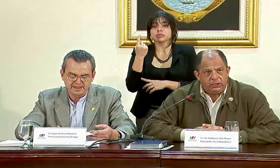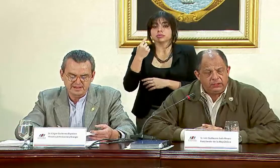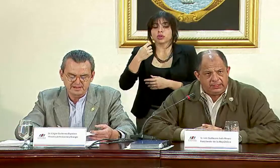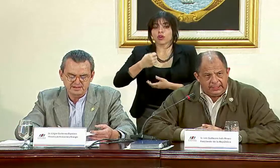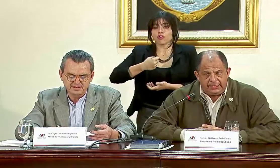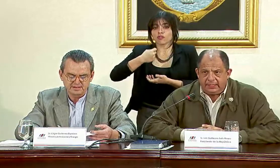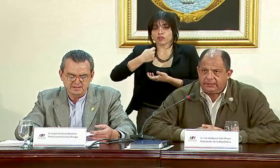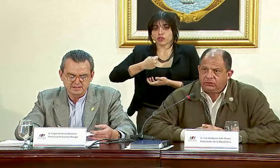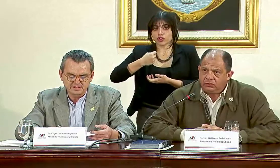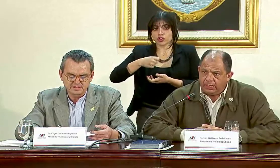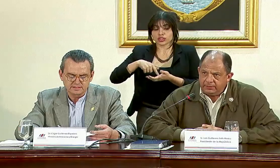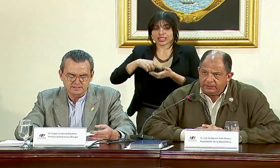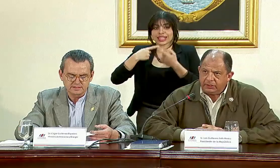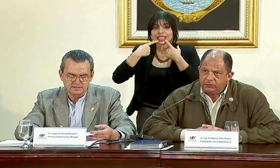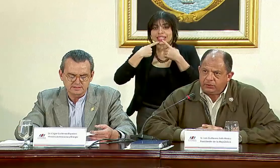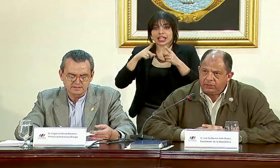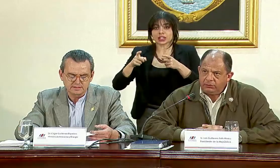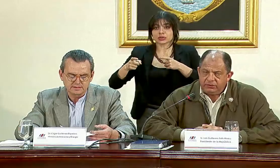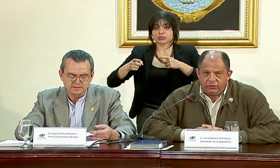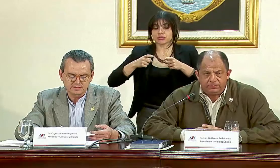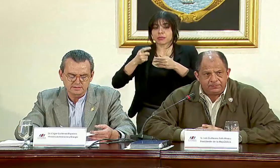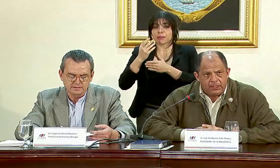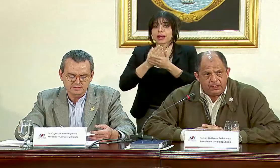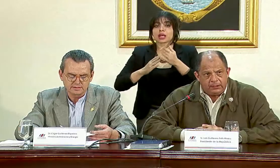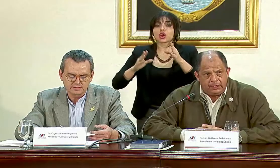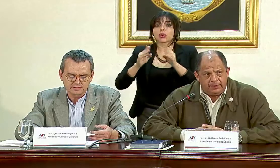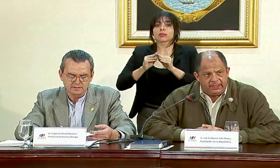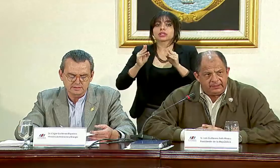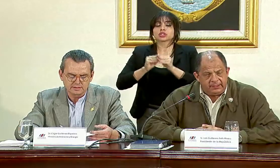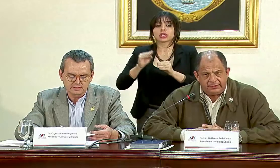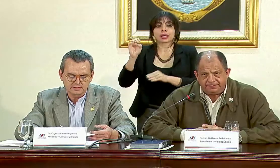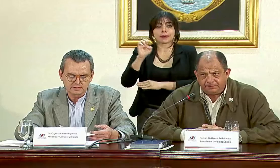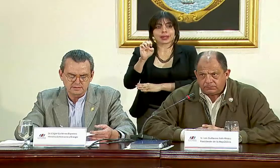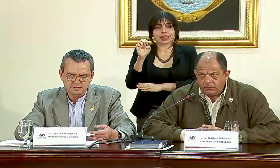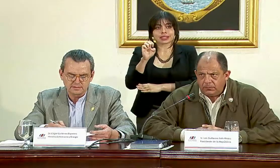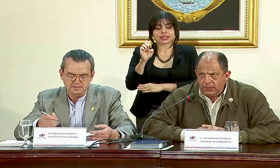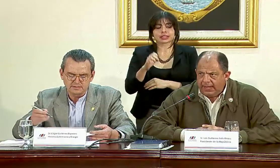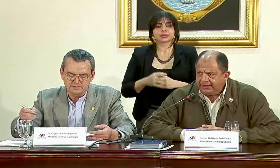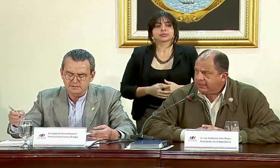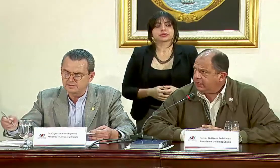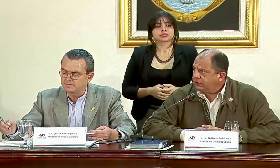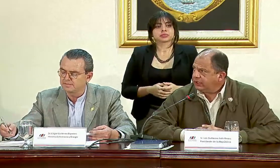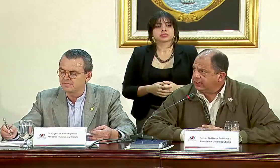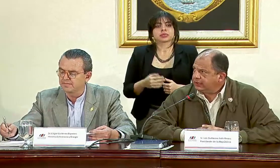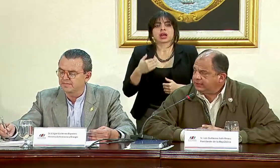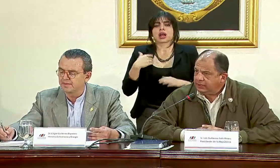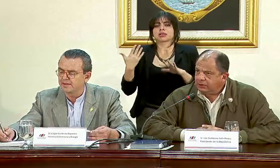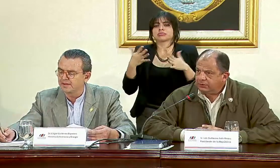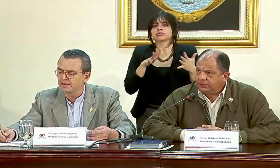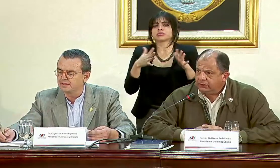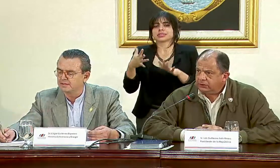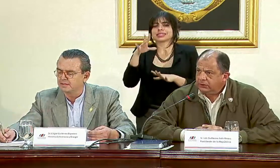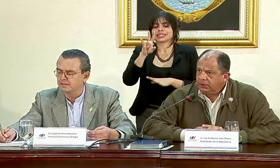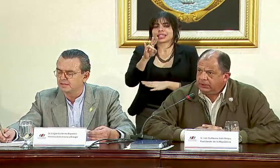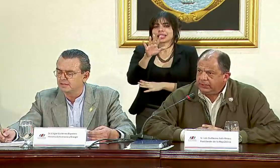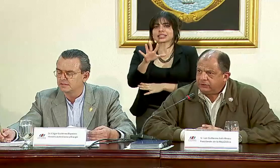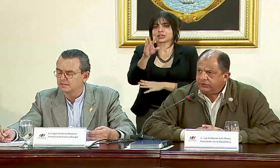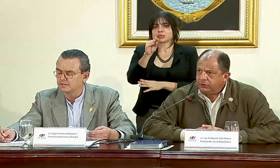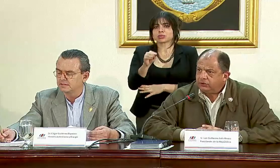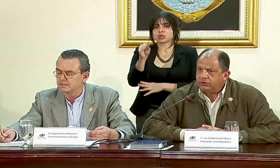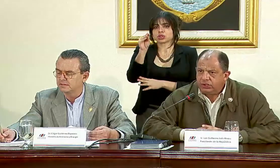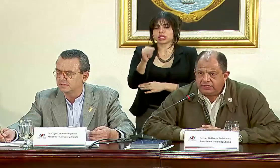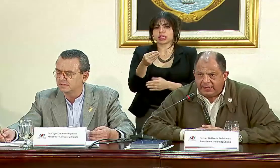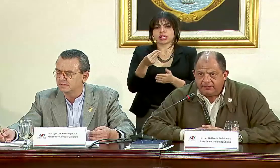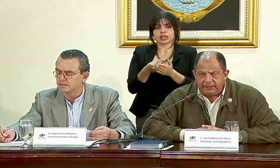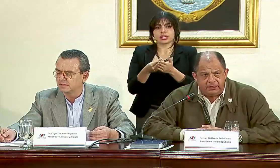fondos del decreto administrados por la Comisión de Emergencias, hay cerca de un 75% de